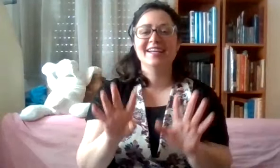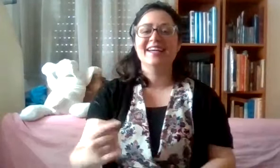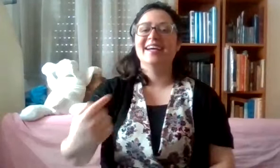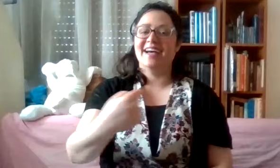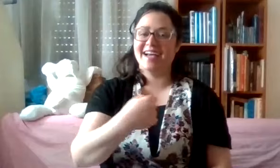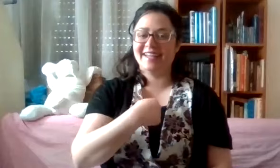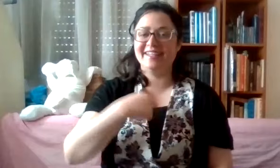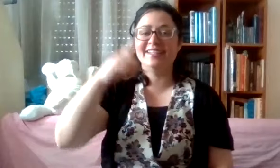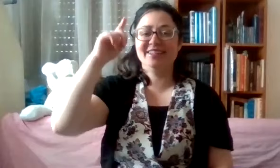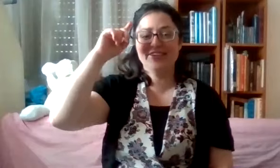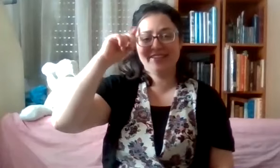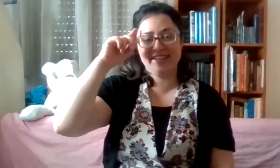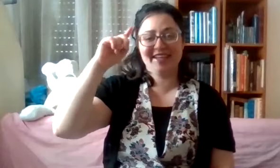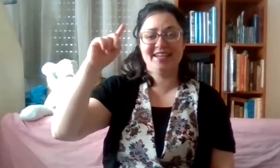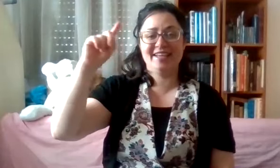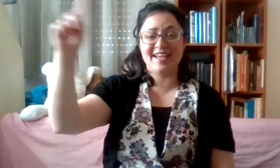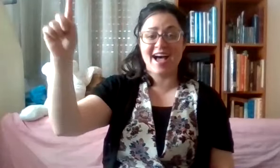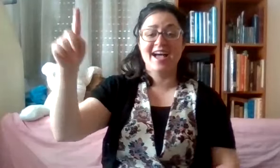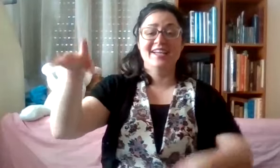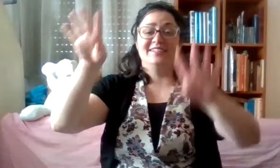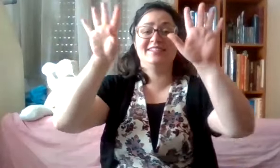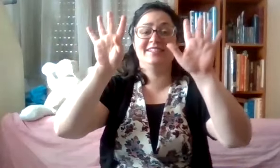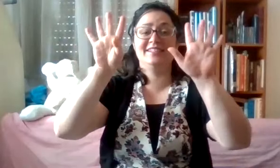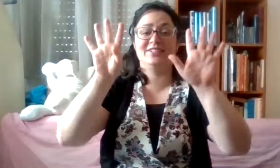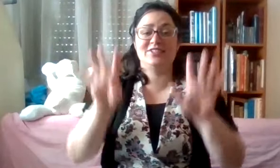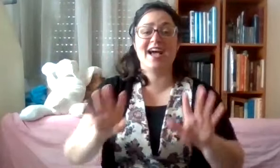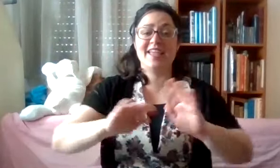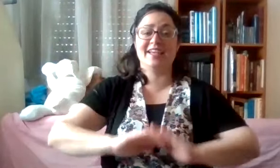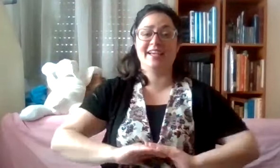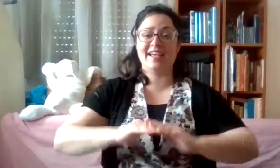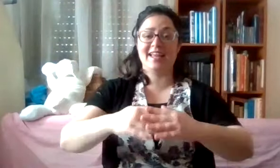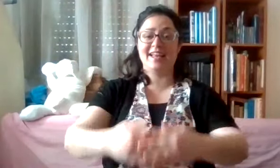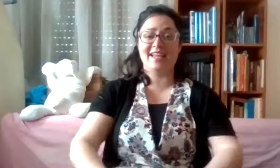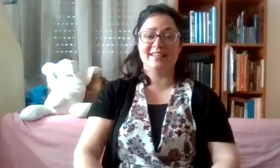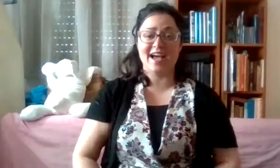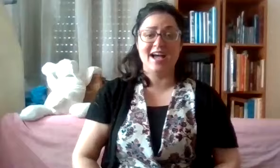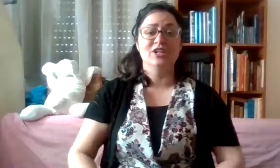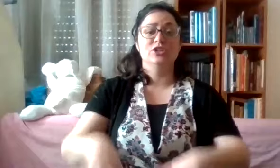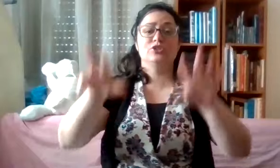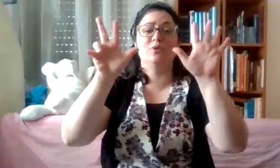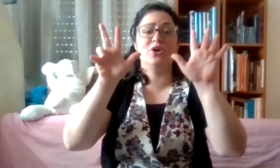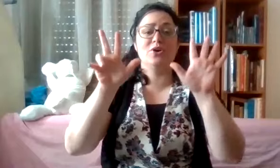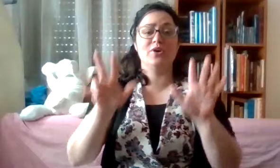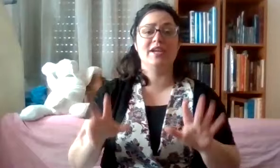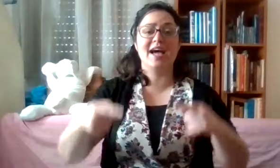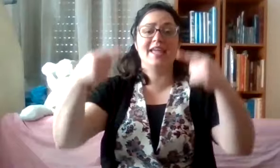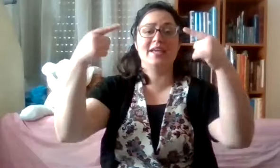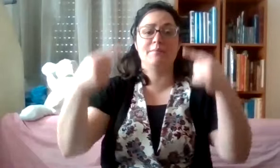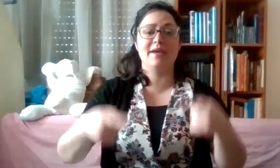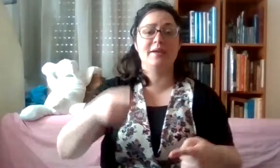אני יודע תשעה ירחי לידה שמונה ימי